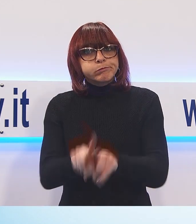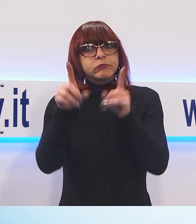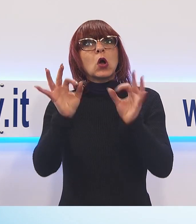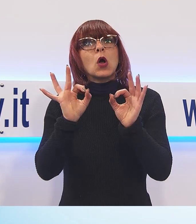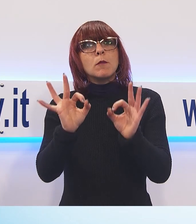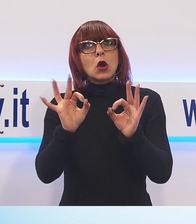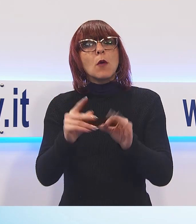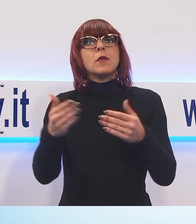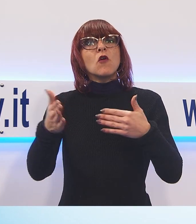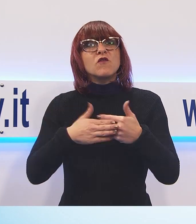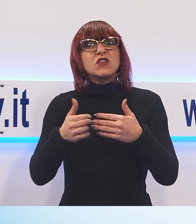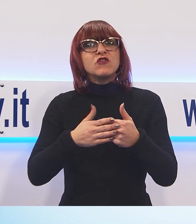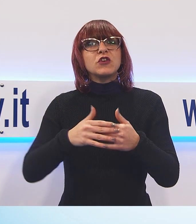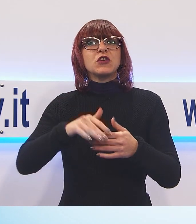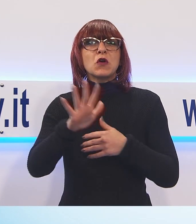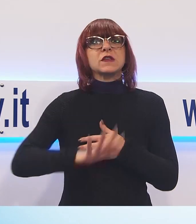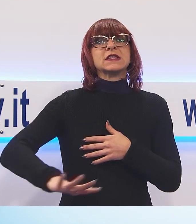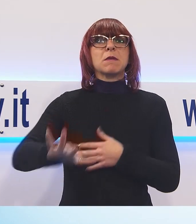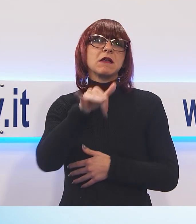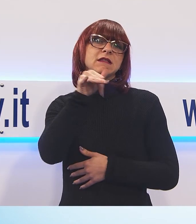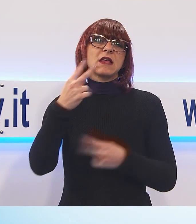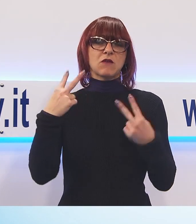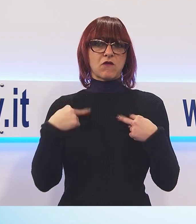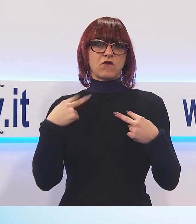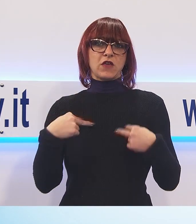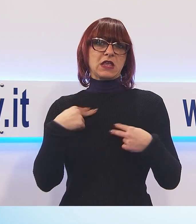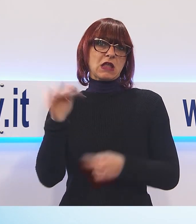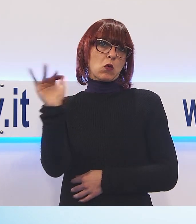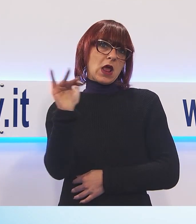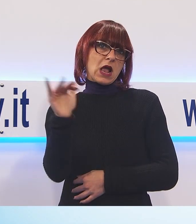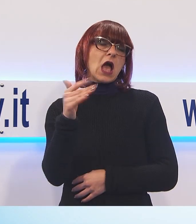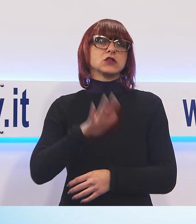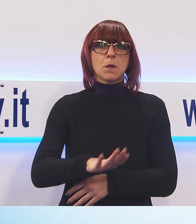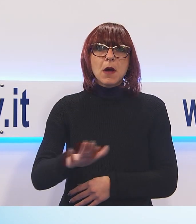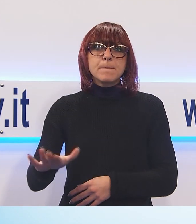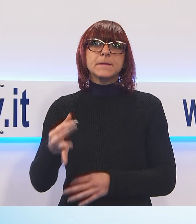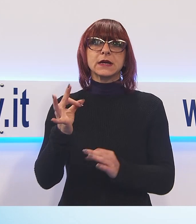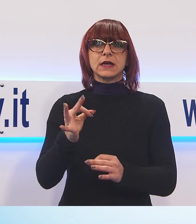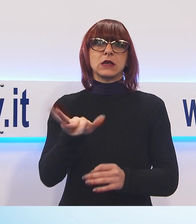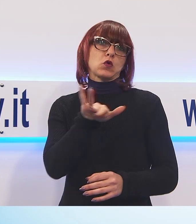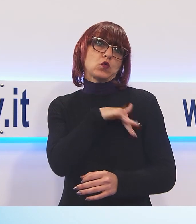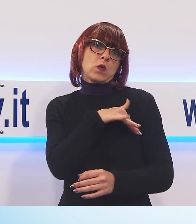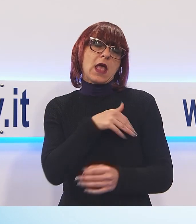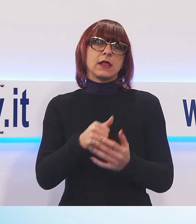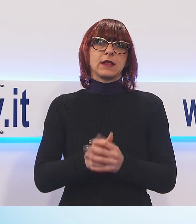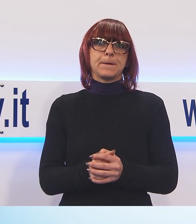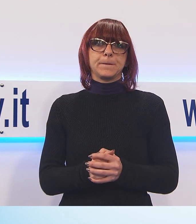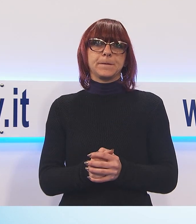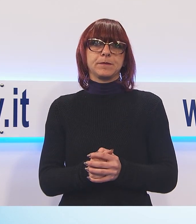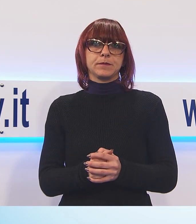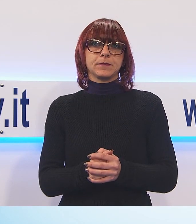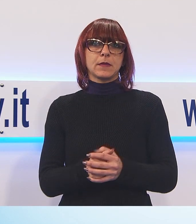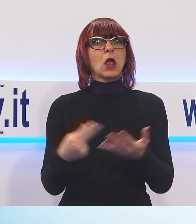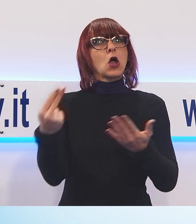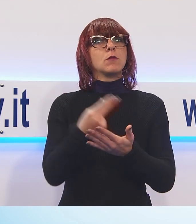spazi necessari per la vita di un ragazzo, di un bambino, di un alunno. In questo senso va questo